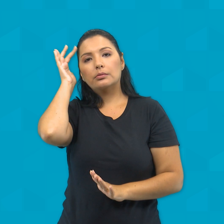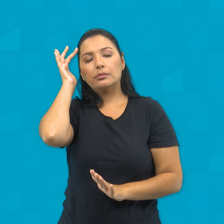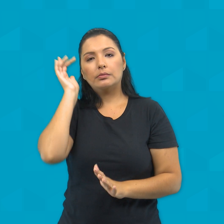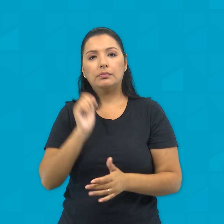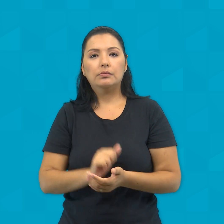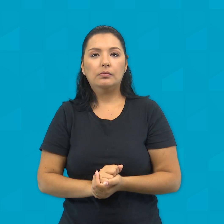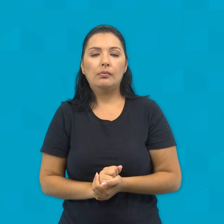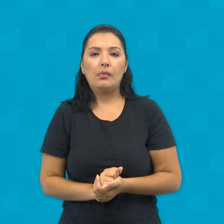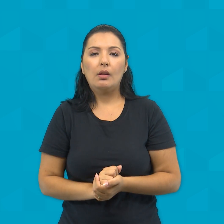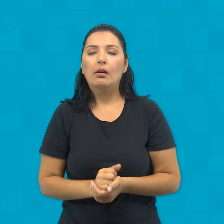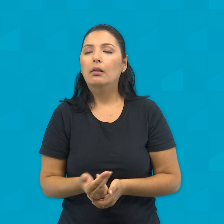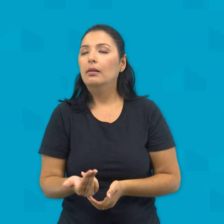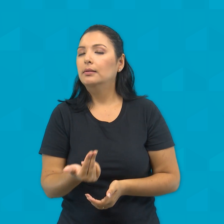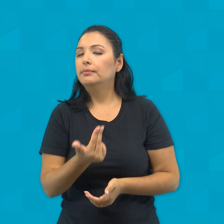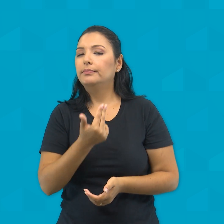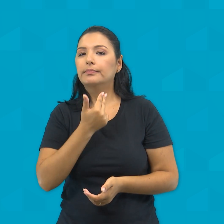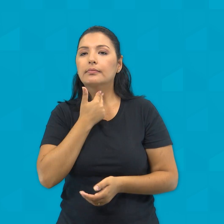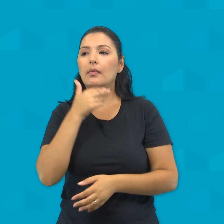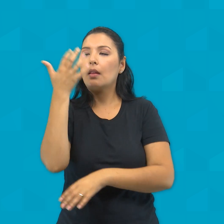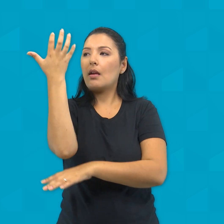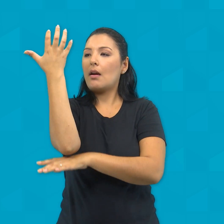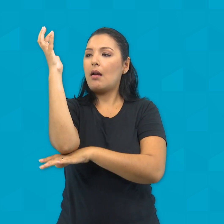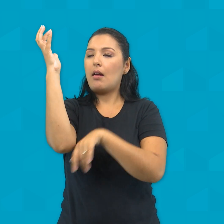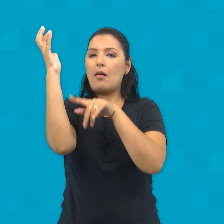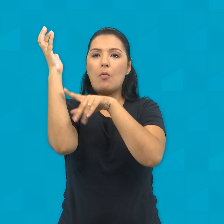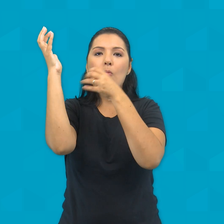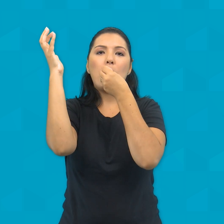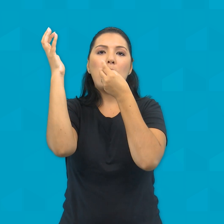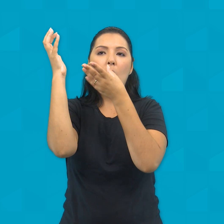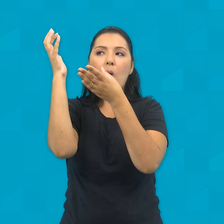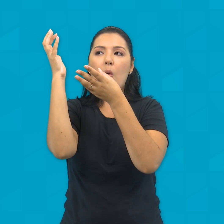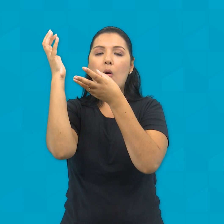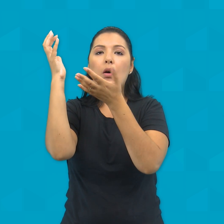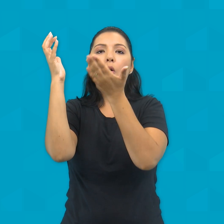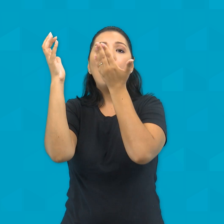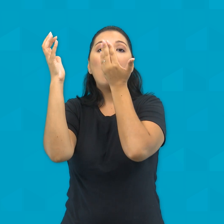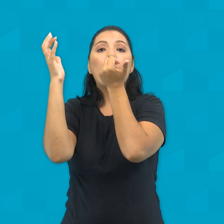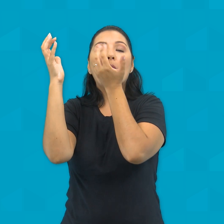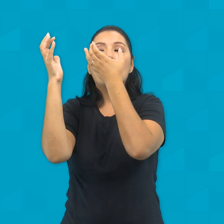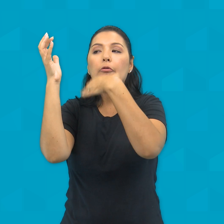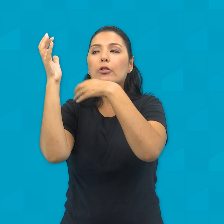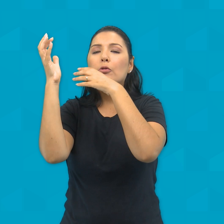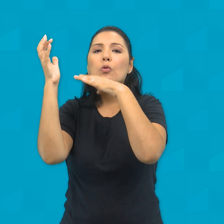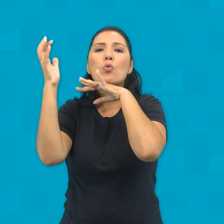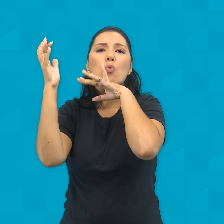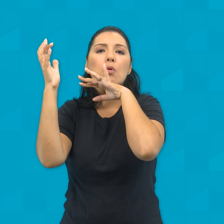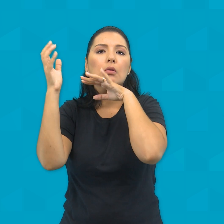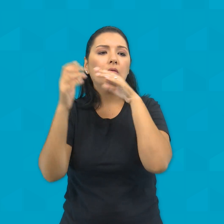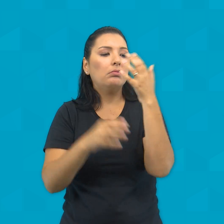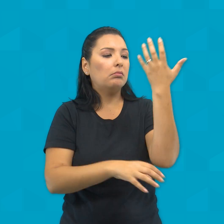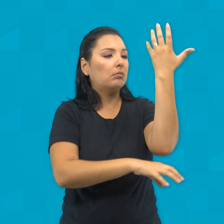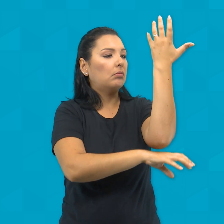Não existe árvore boa que dê frutos ruins, nem árvore ruim que dê frutos bons.